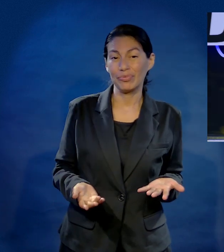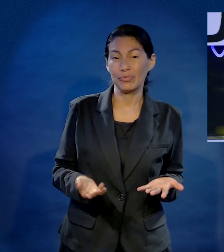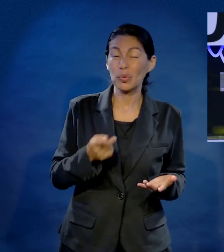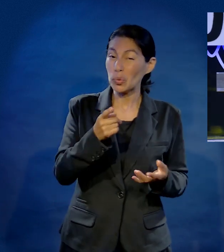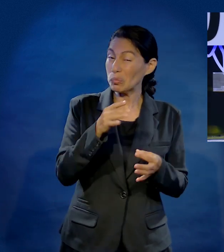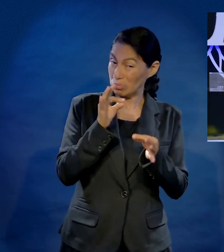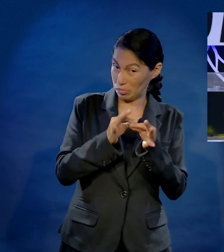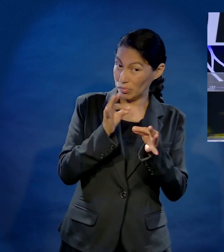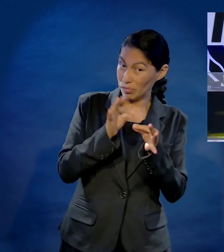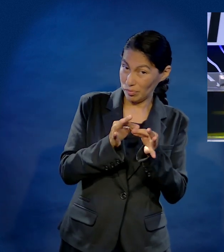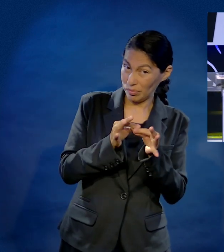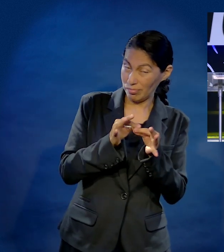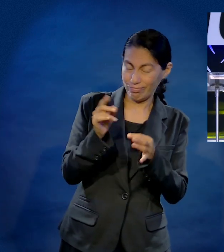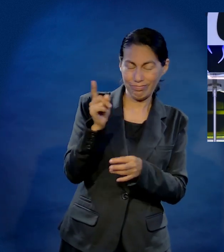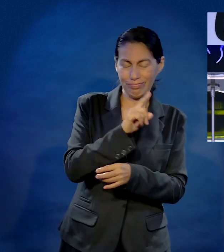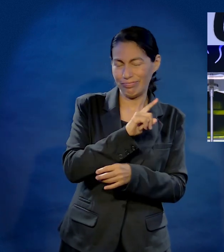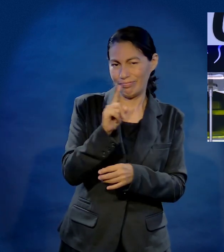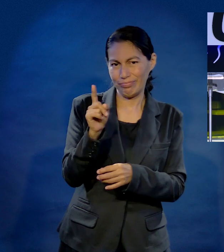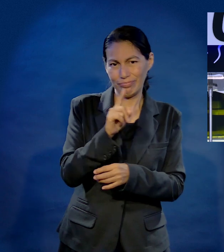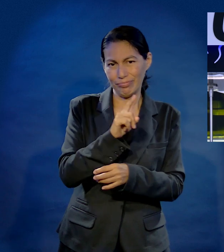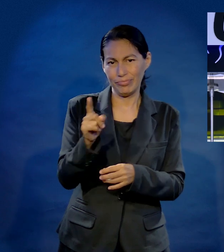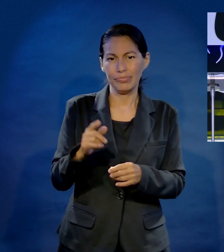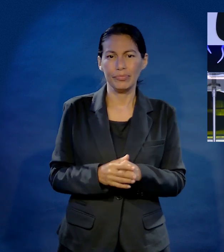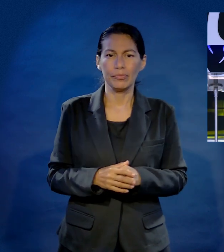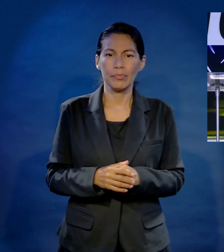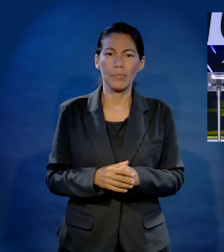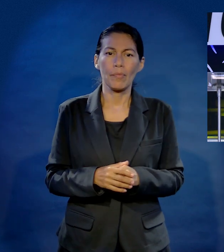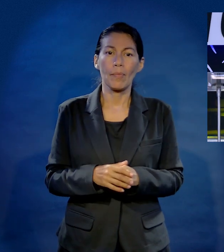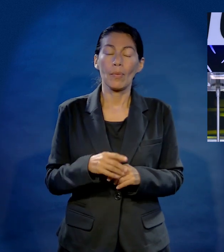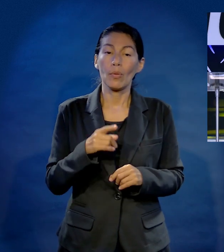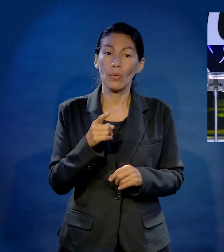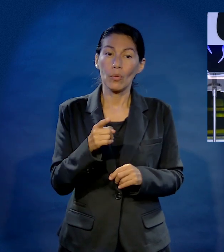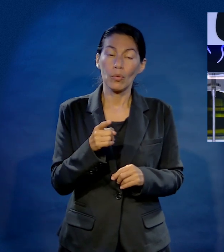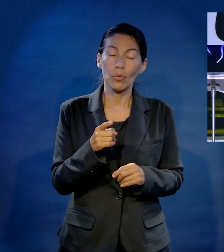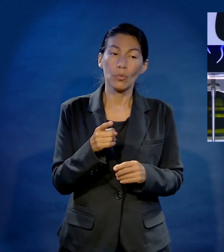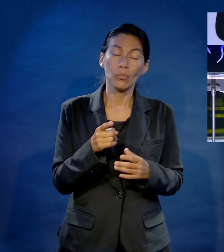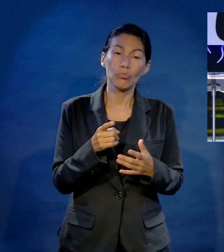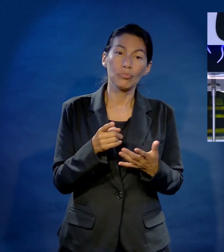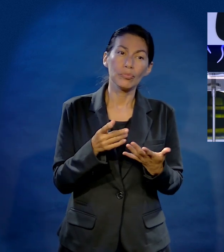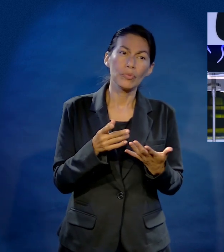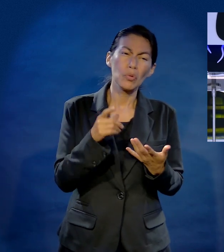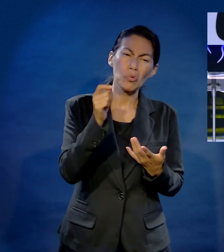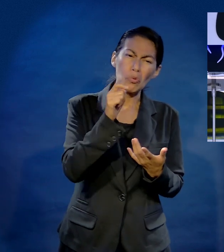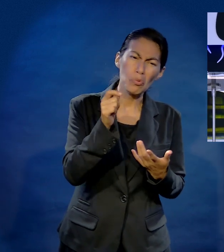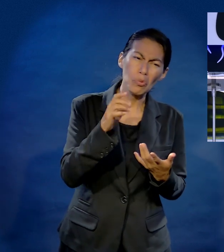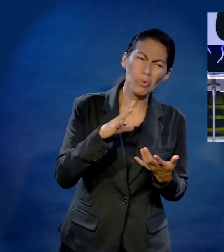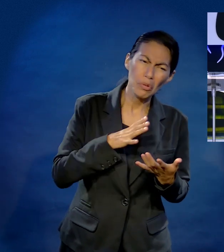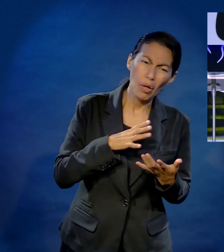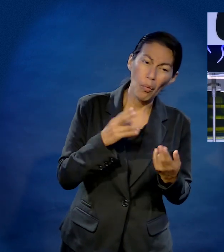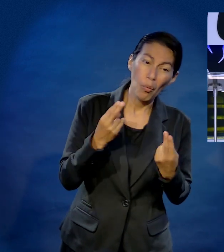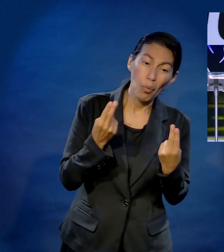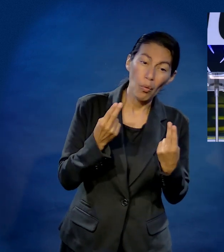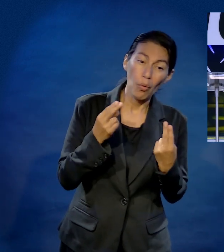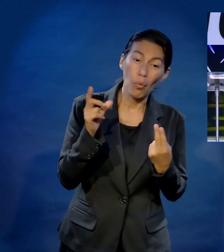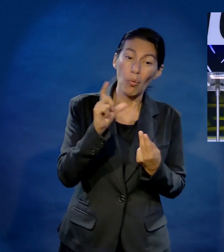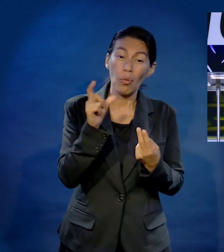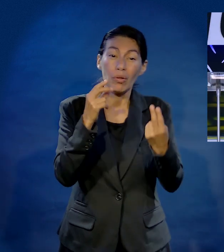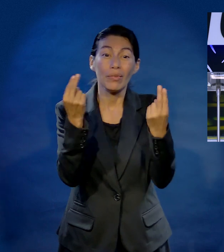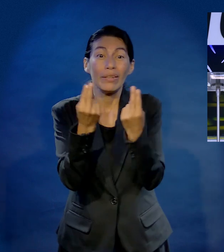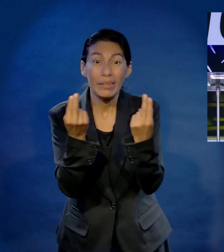Pero no estás listo. No puedes iniciar una relación necesitando a alguien. Ese es el peor error de la vida.